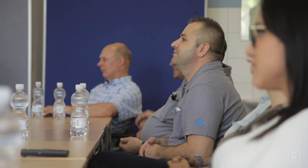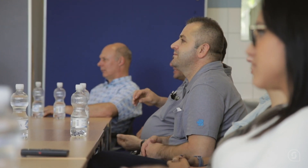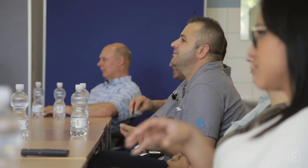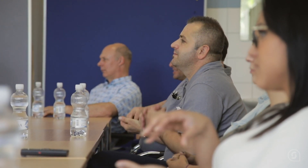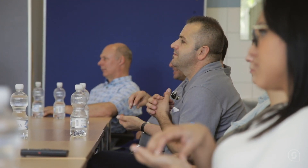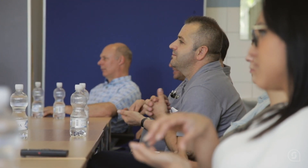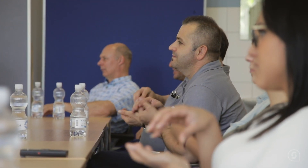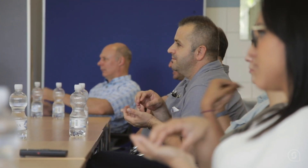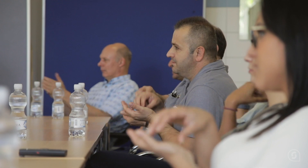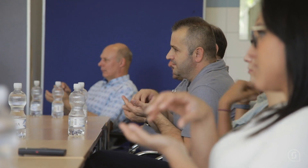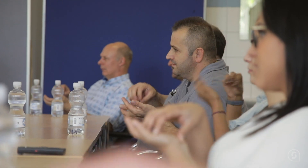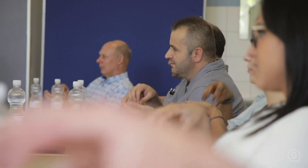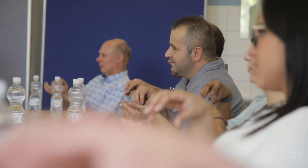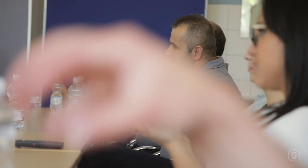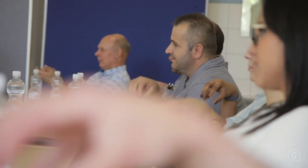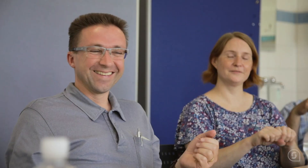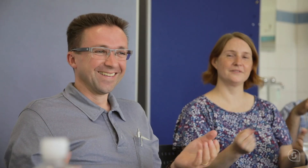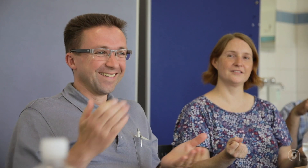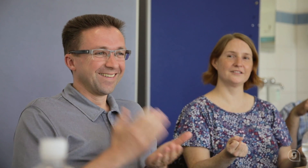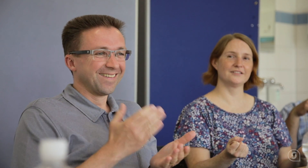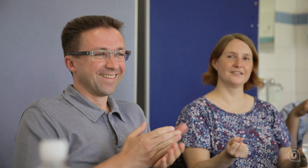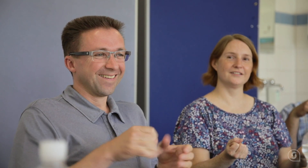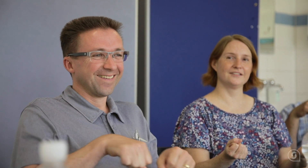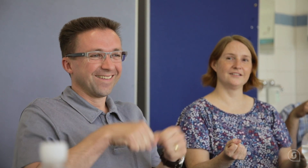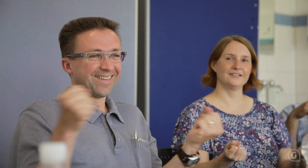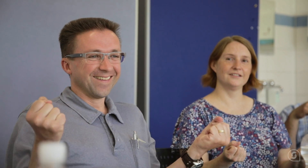bei den Kollegen auf große Begeisterung und soll nun mehrfach durchgeführt werden.